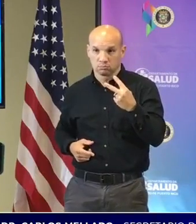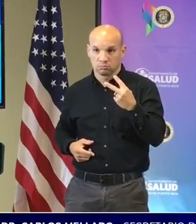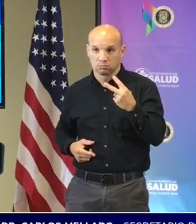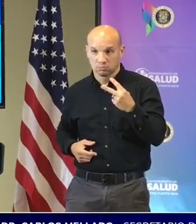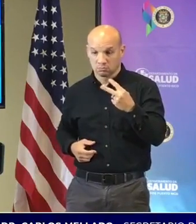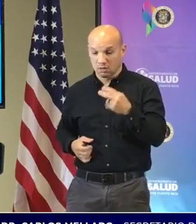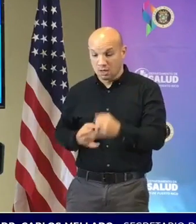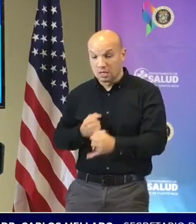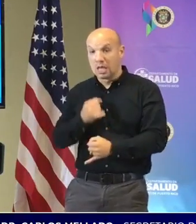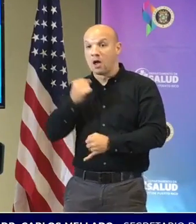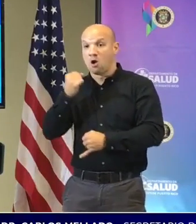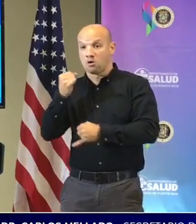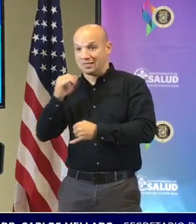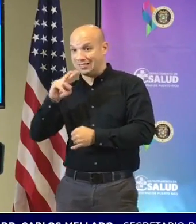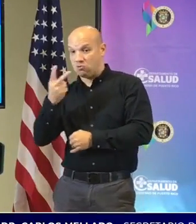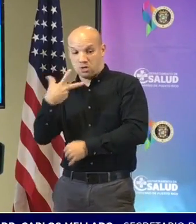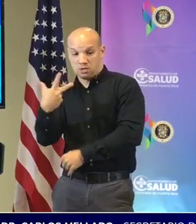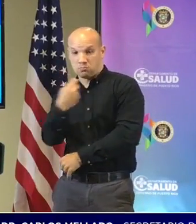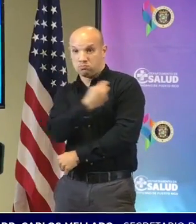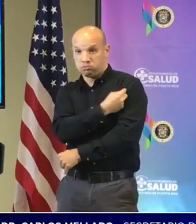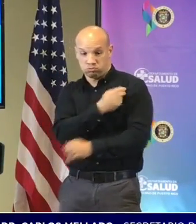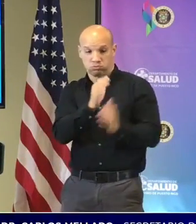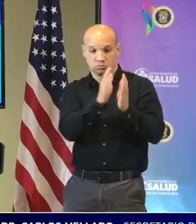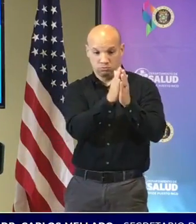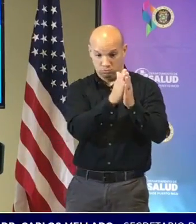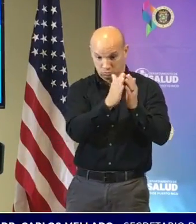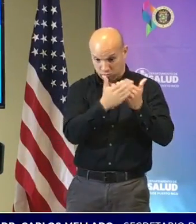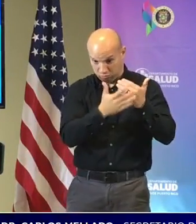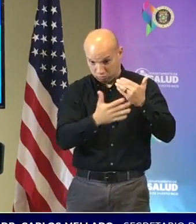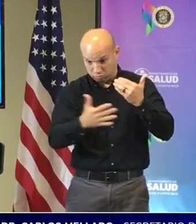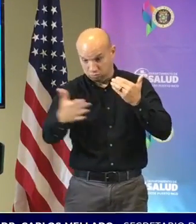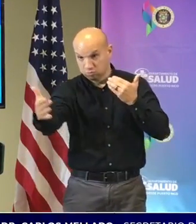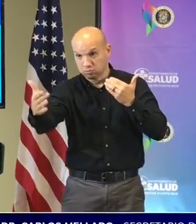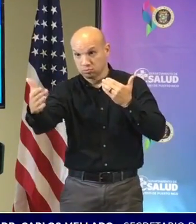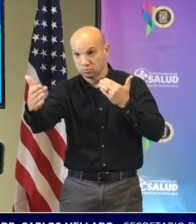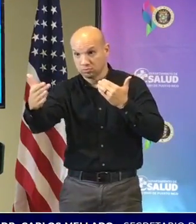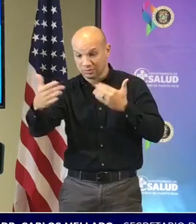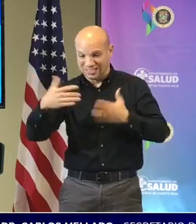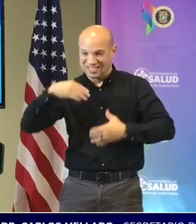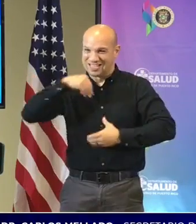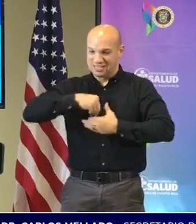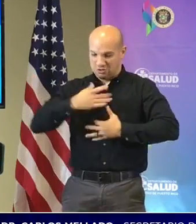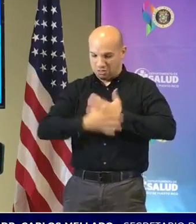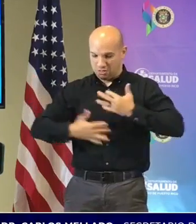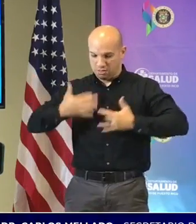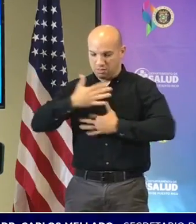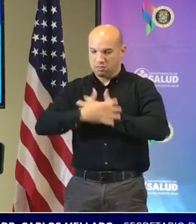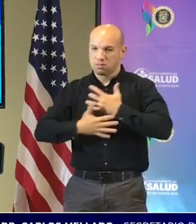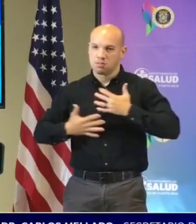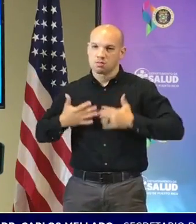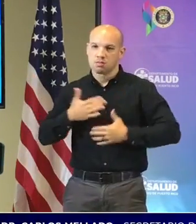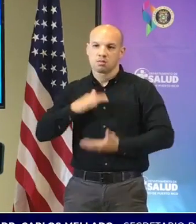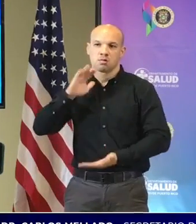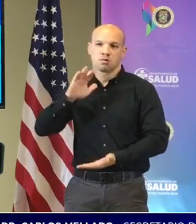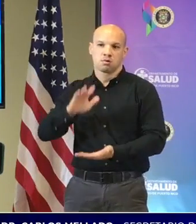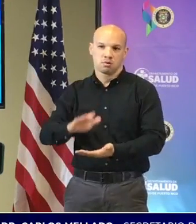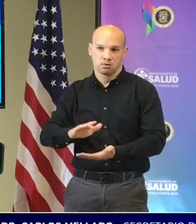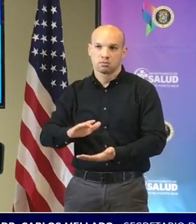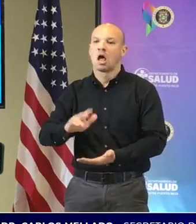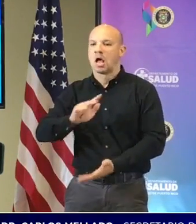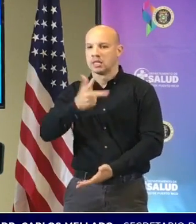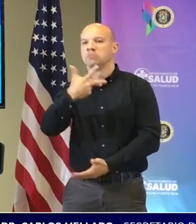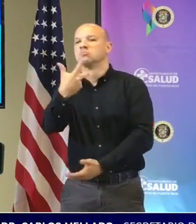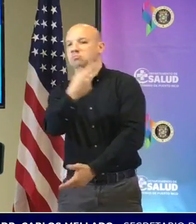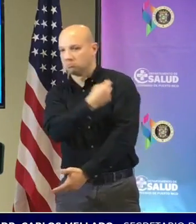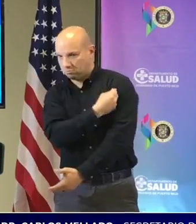última vacunación puede haber disminución de efectividad como también pudiera ser el aumento de la variante Omicron por eso es que estamos en medio de un proceso de